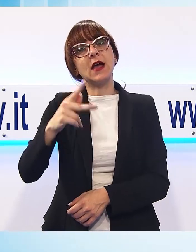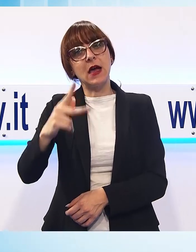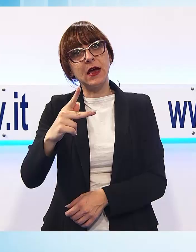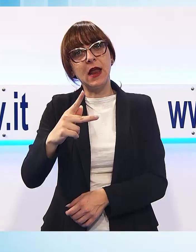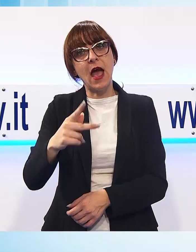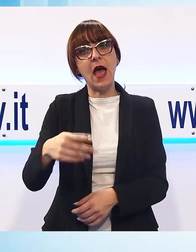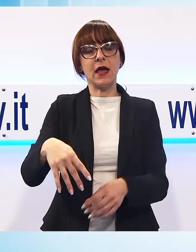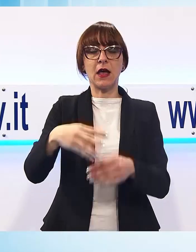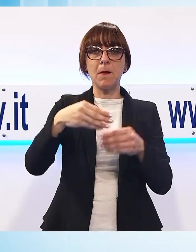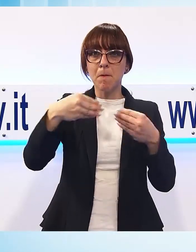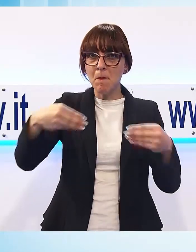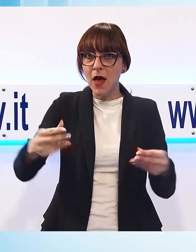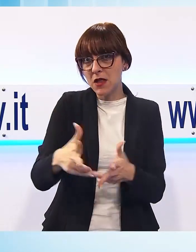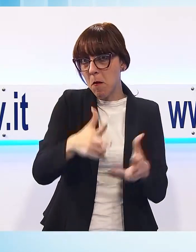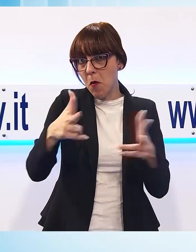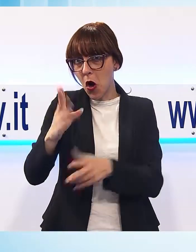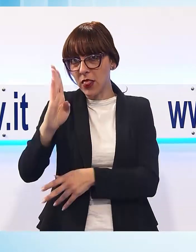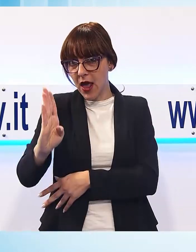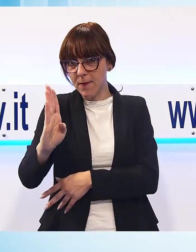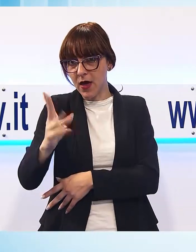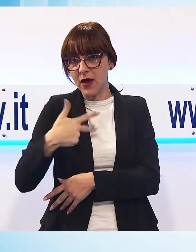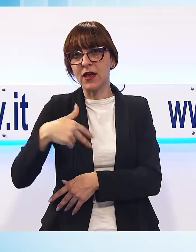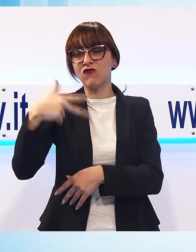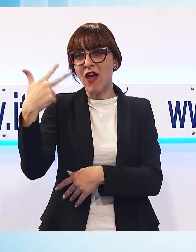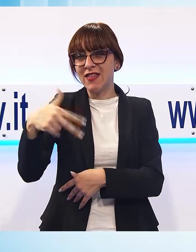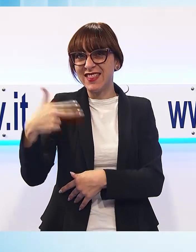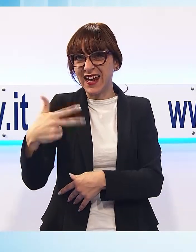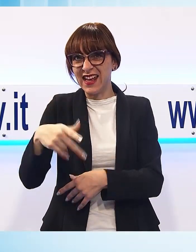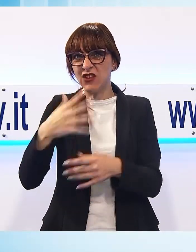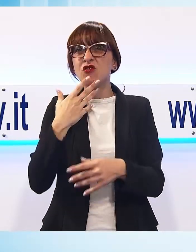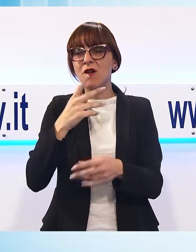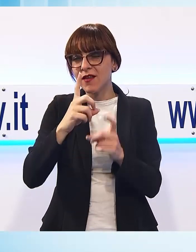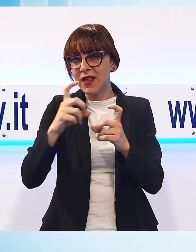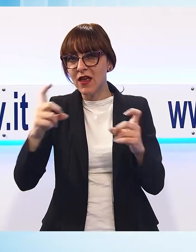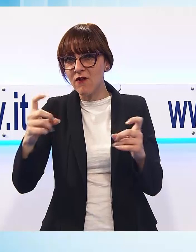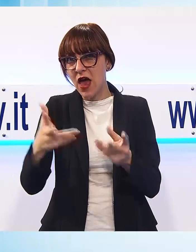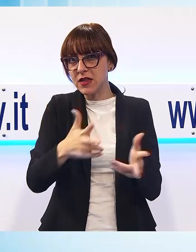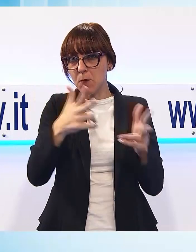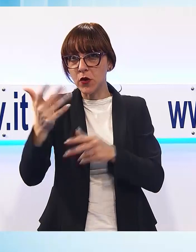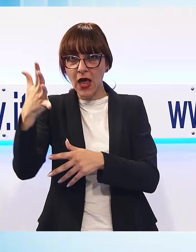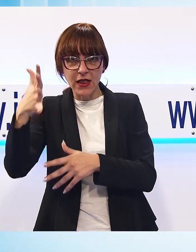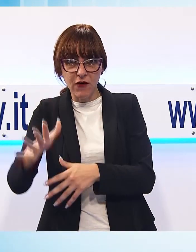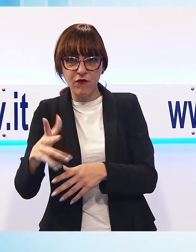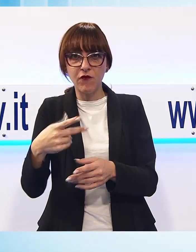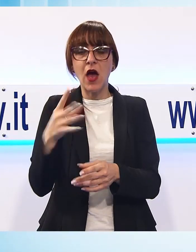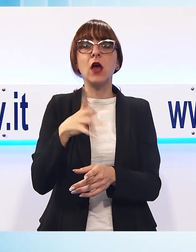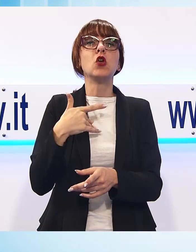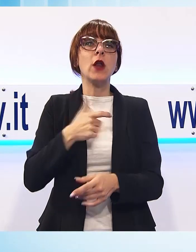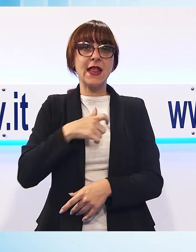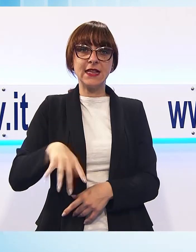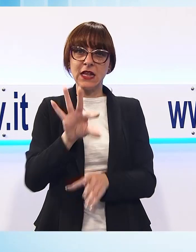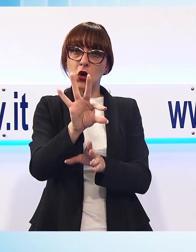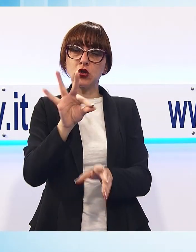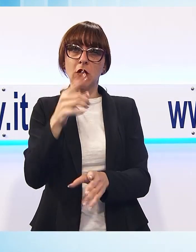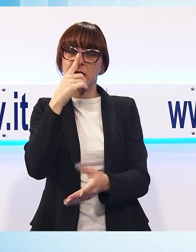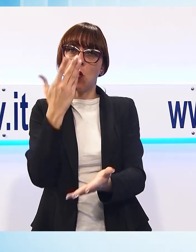i colori scelti per rappresentare barga, con ben 13 campionature diverse. Sarà ora la sindaca campane a scegliere quale diverrà il disegno